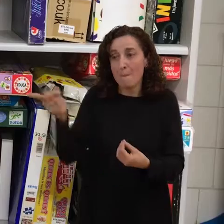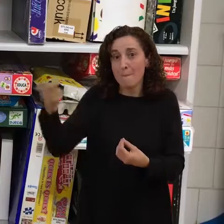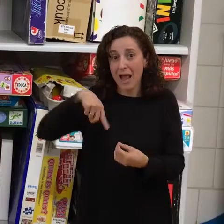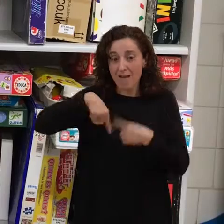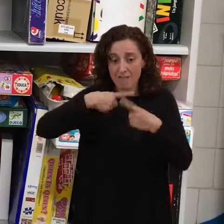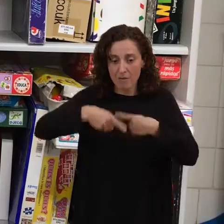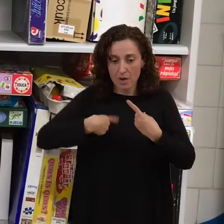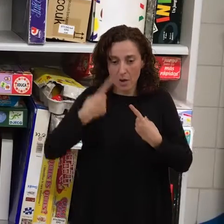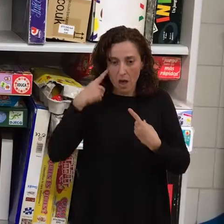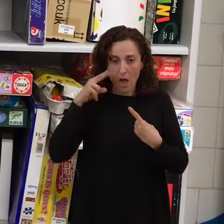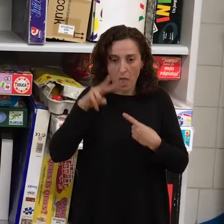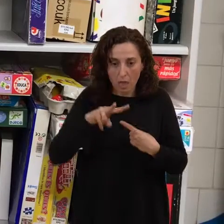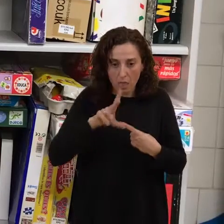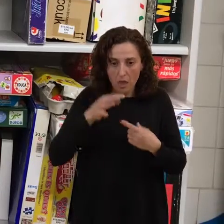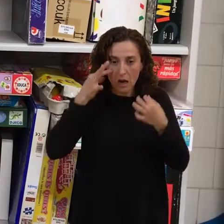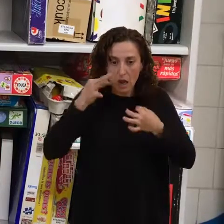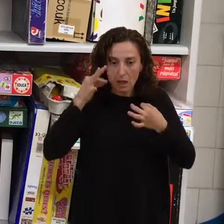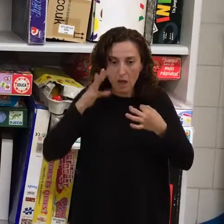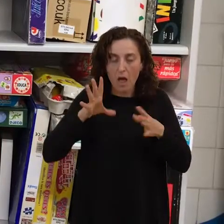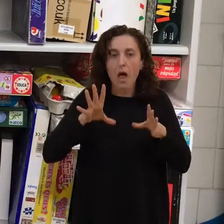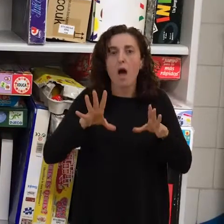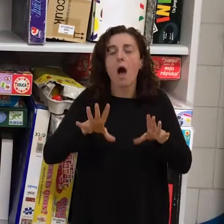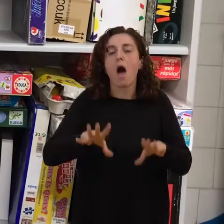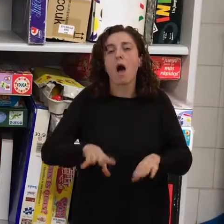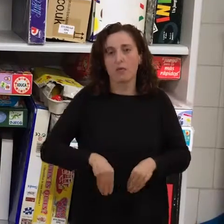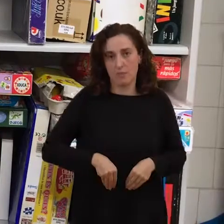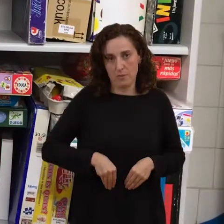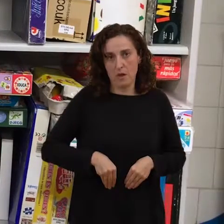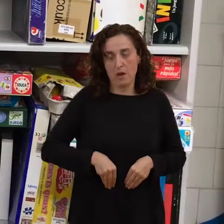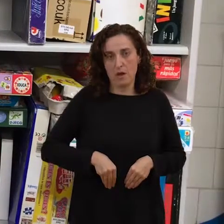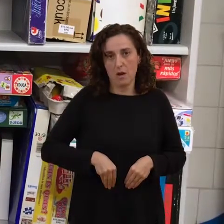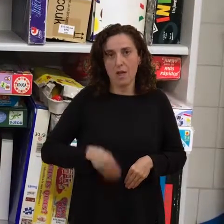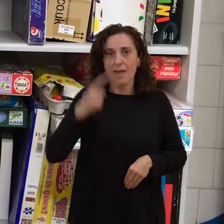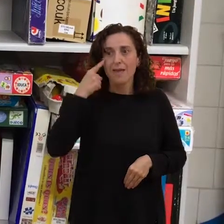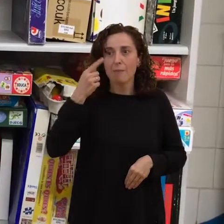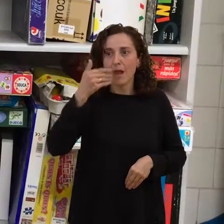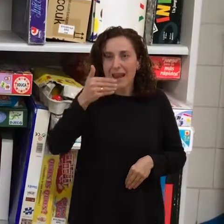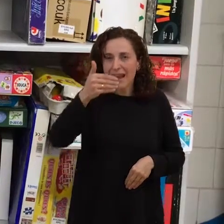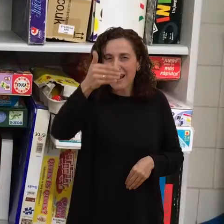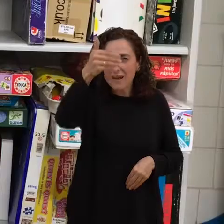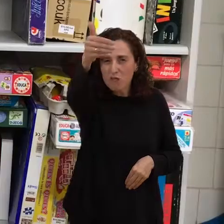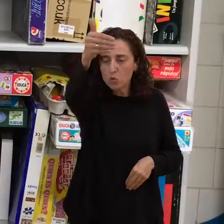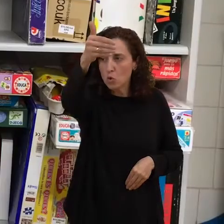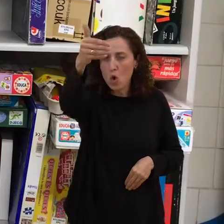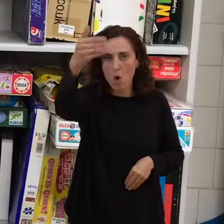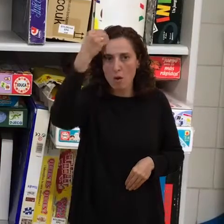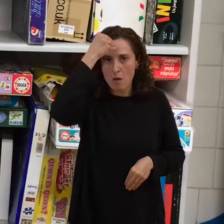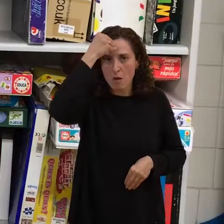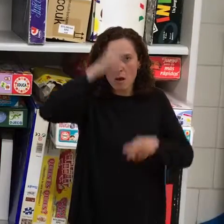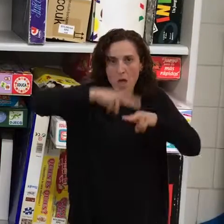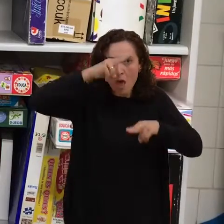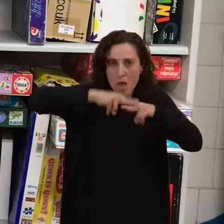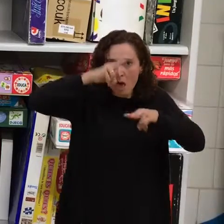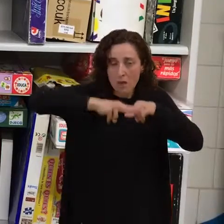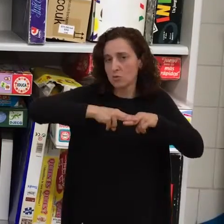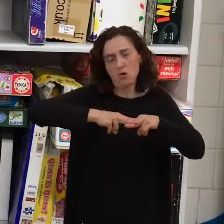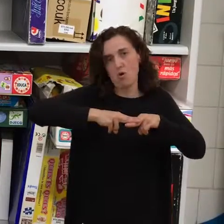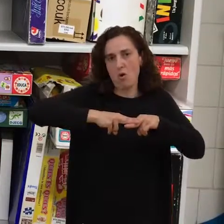la realidad y no vean el futuro tan negro como les seguramente parece en ese